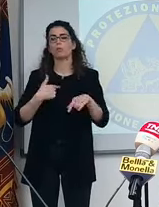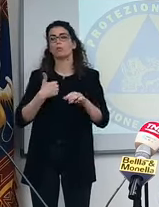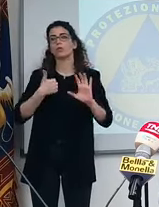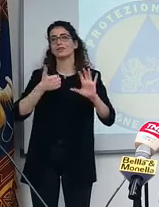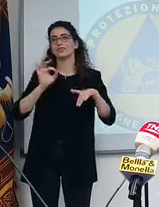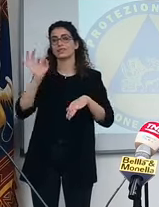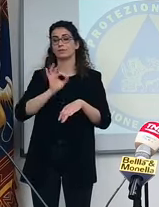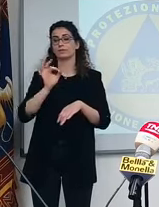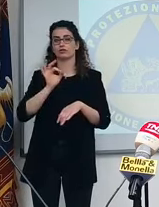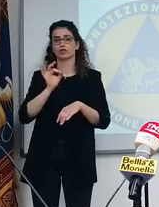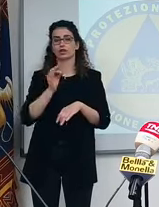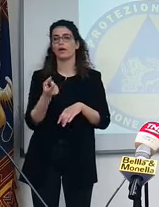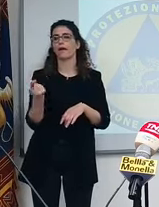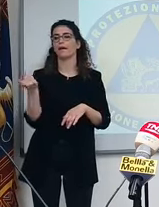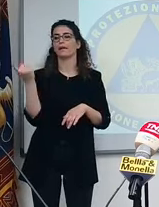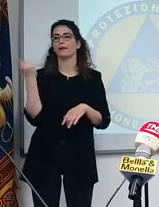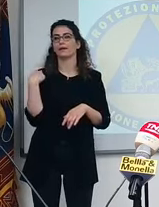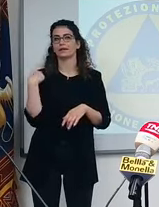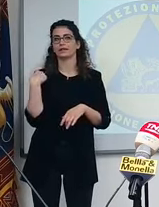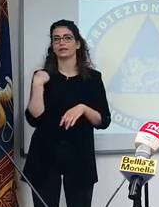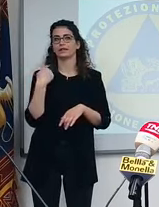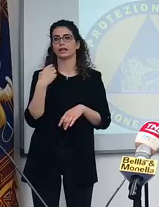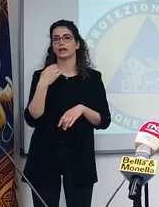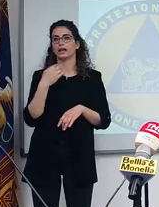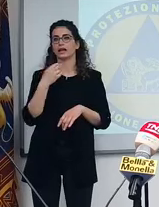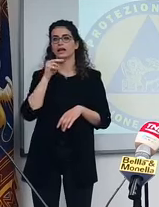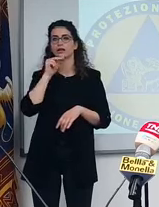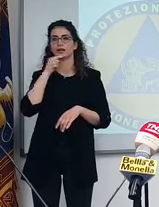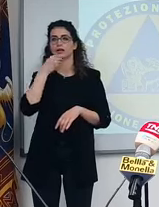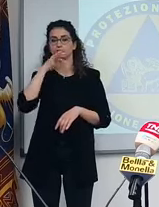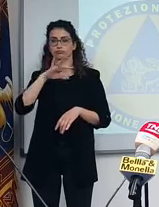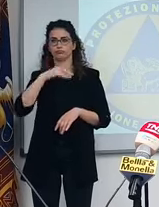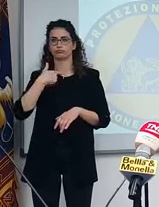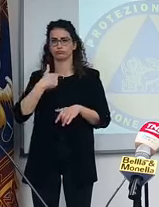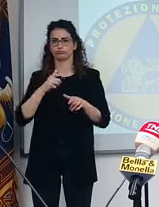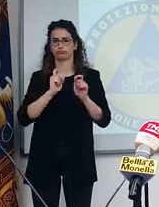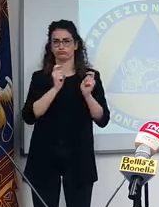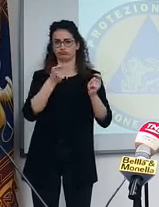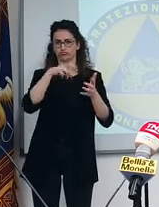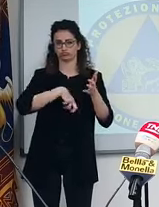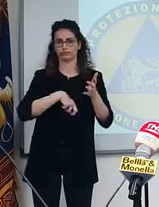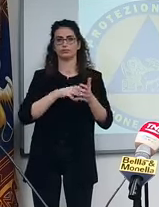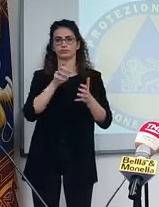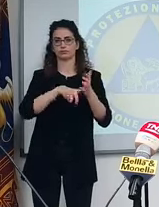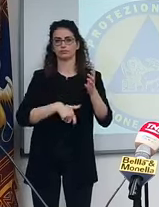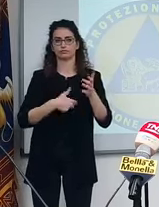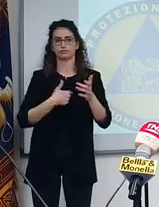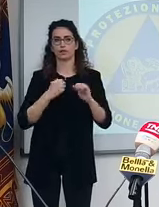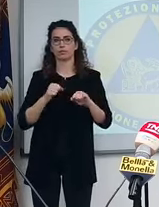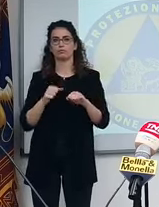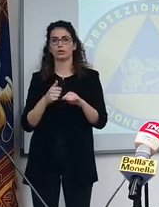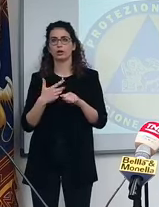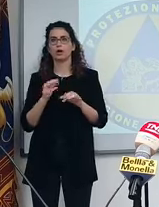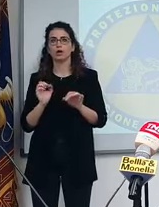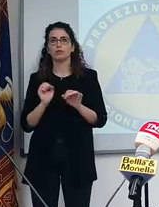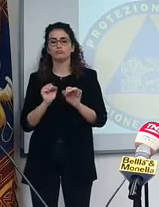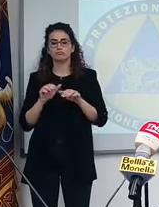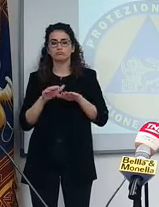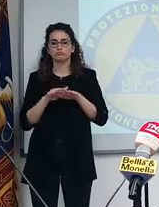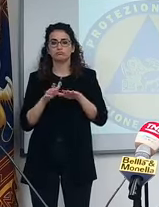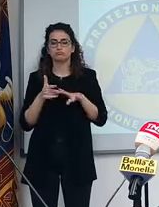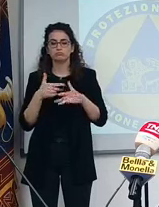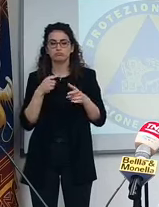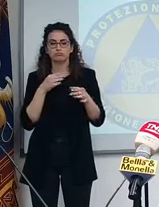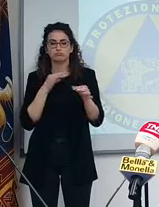Io ieri ho fatto un intervento e detto, so che è stato riportato anche dall'agenzia, ho detto, ci rimettiamo poi a un tavolo prefettizio, per carità. Non